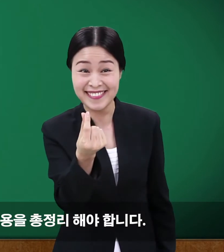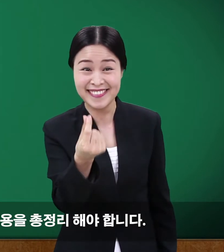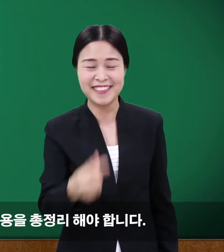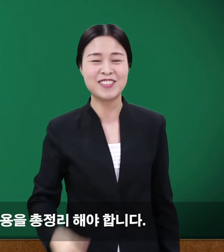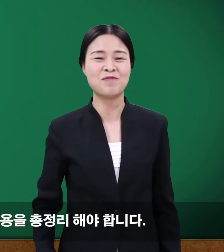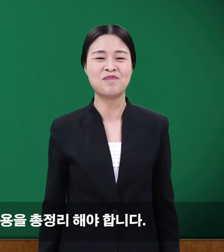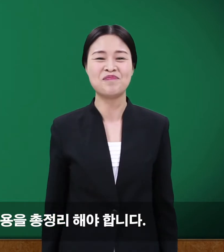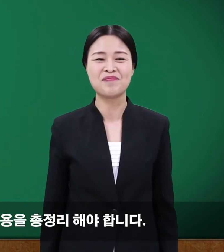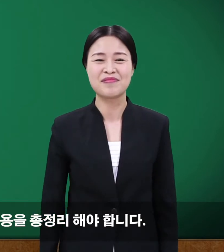합니다.